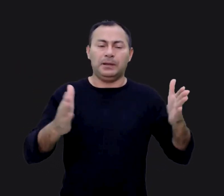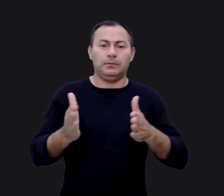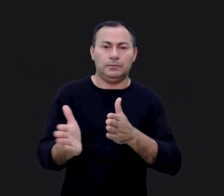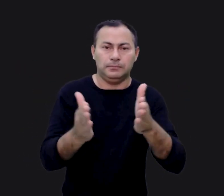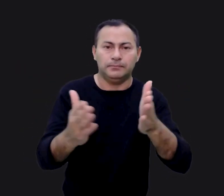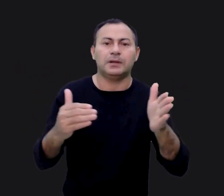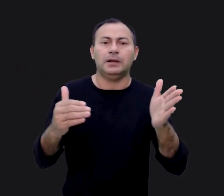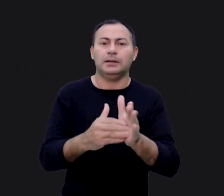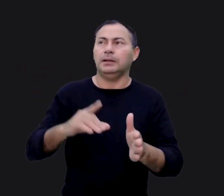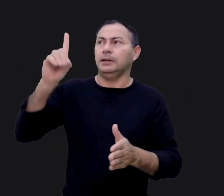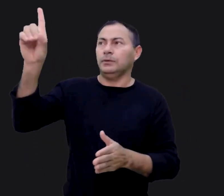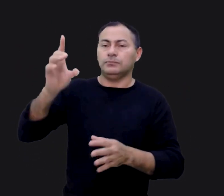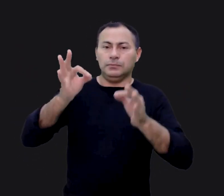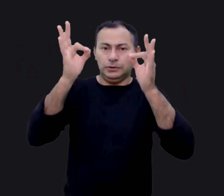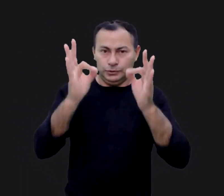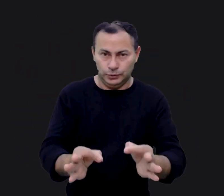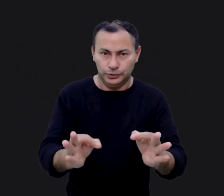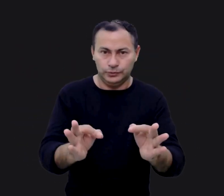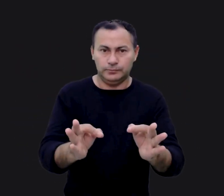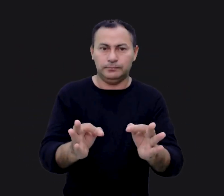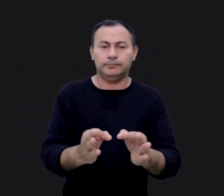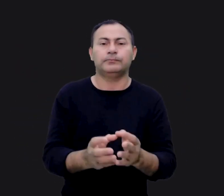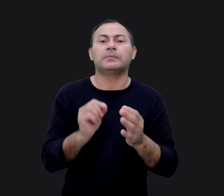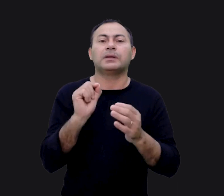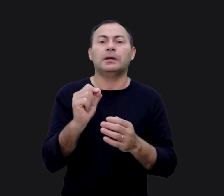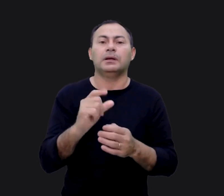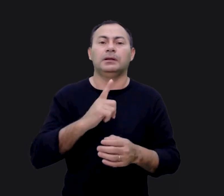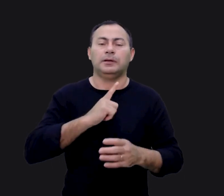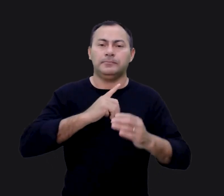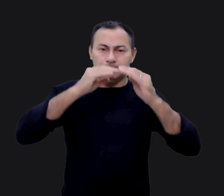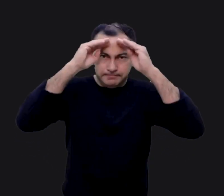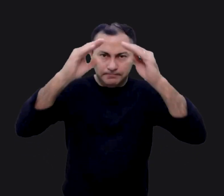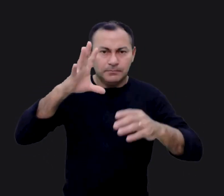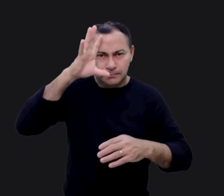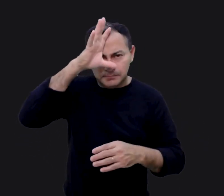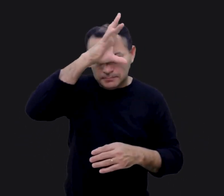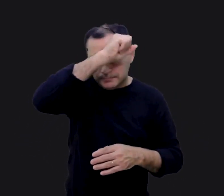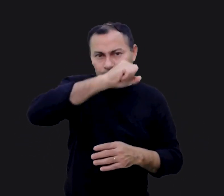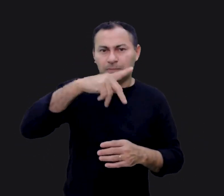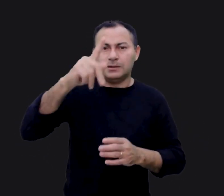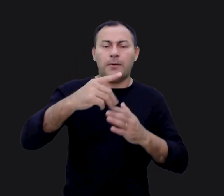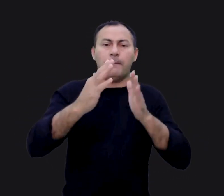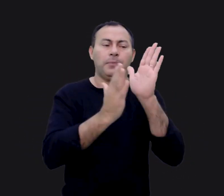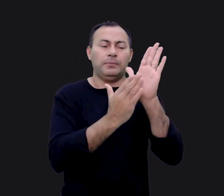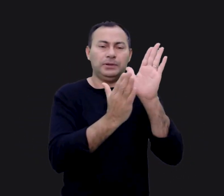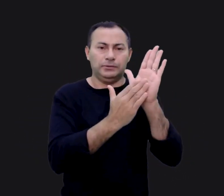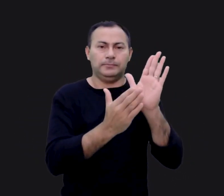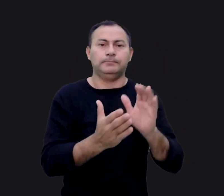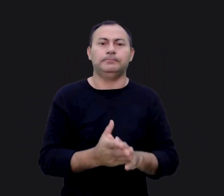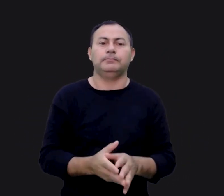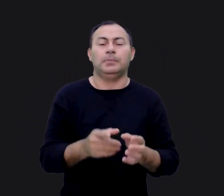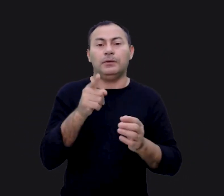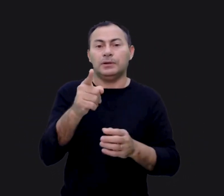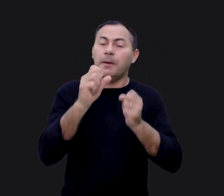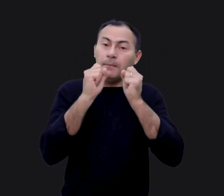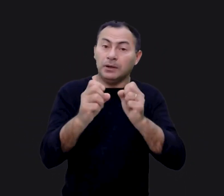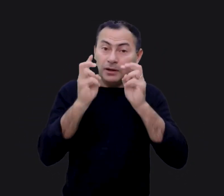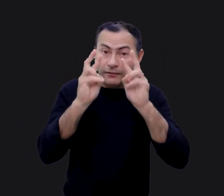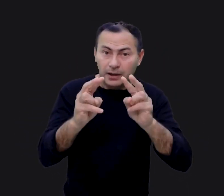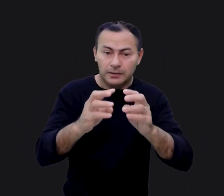abrindo o caminho até Deus, que é justo e que tem cumprido e cumprirá o seu prometido. Como você pode